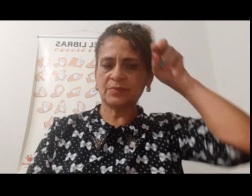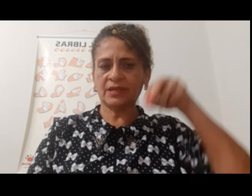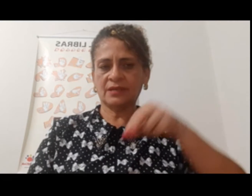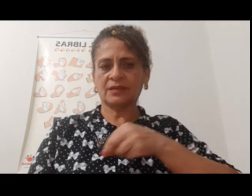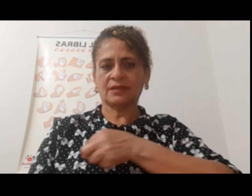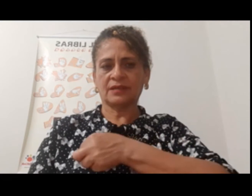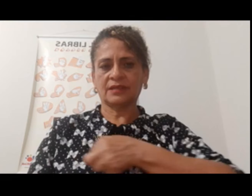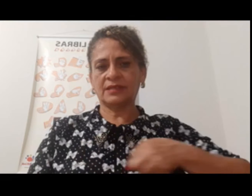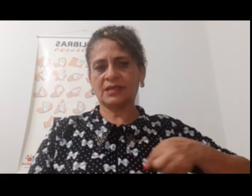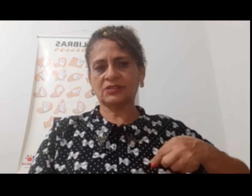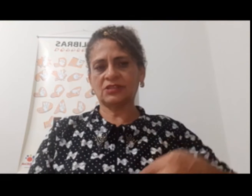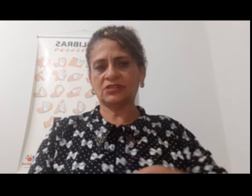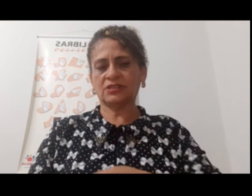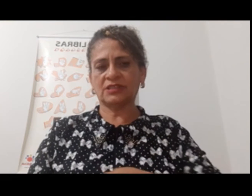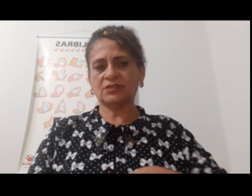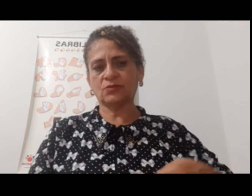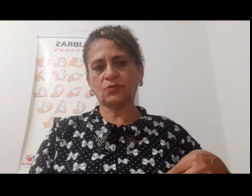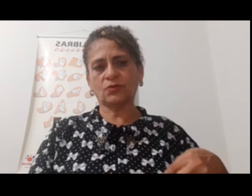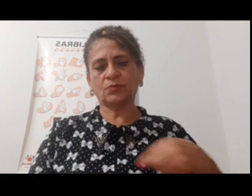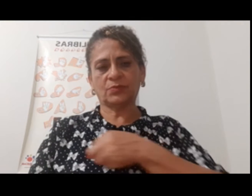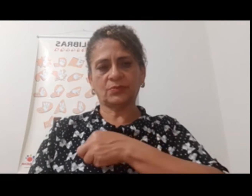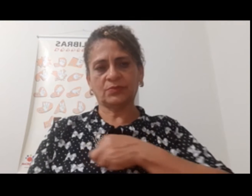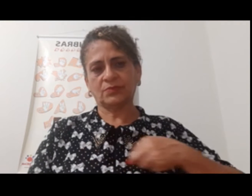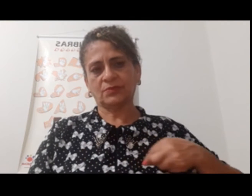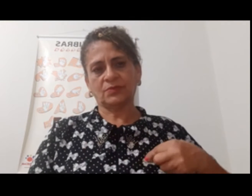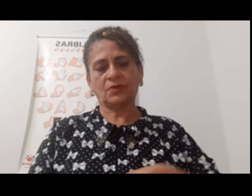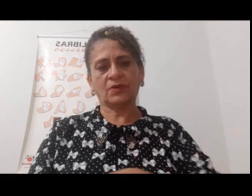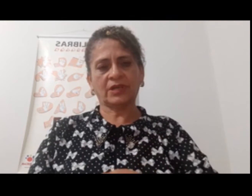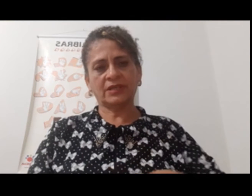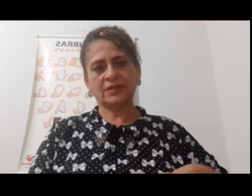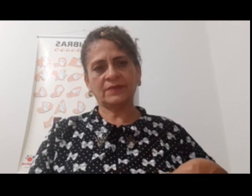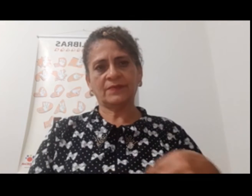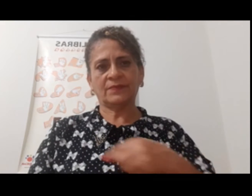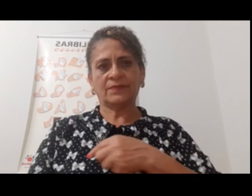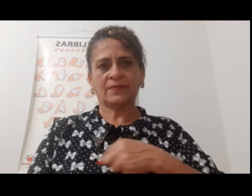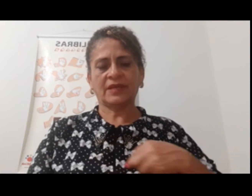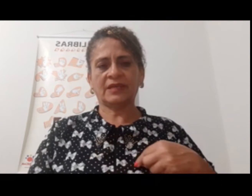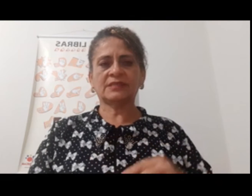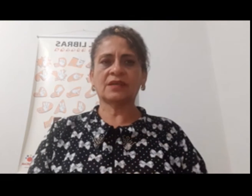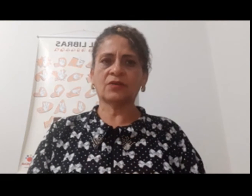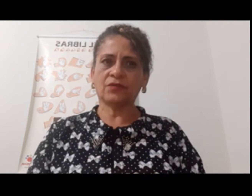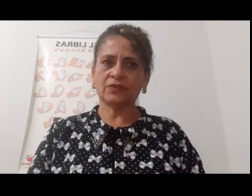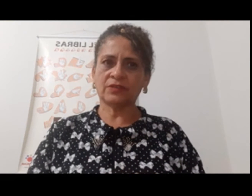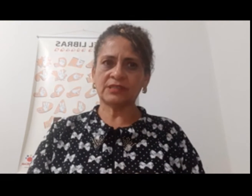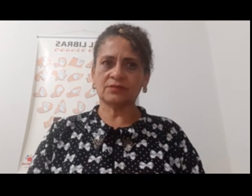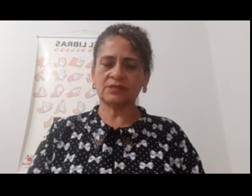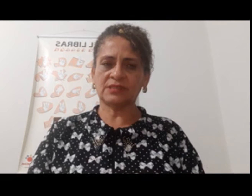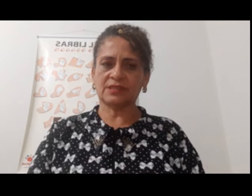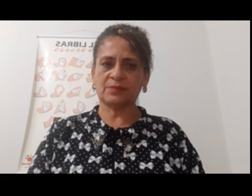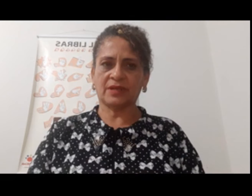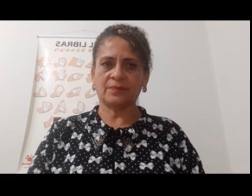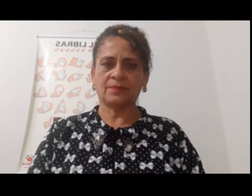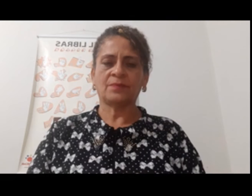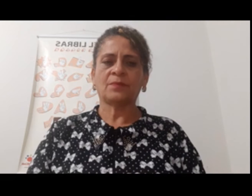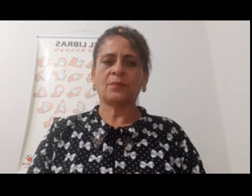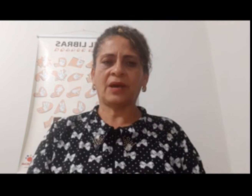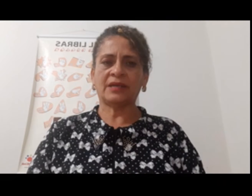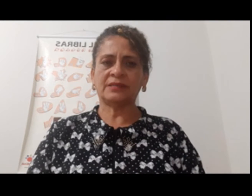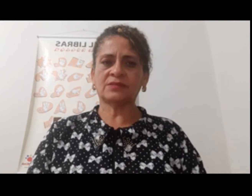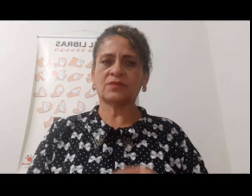Zebra. E as listrinhas no corpo. Ok? Essa é a configuração de zebra.